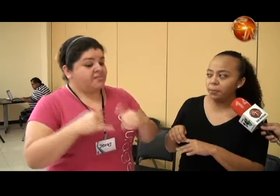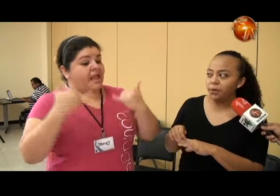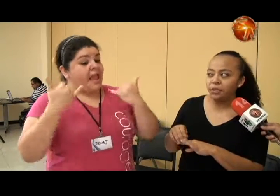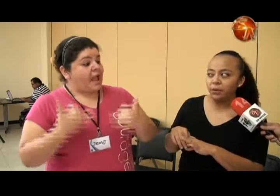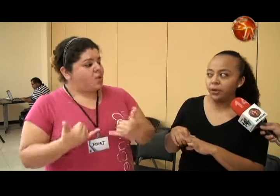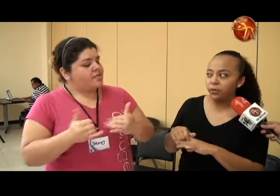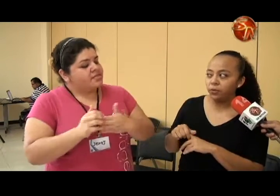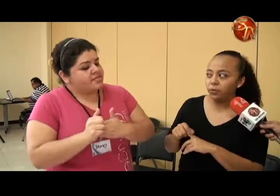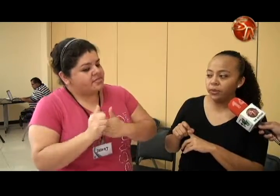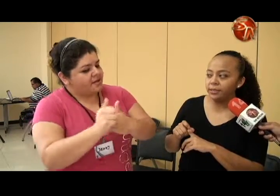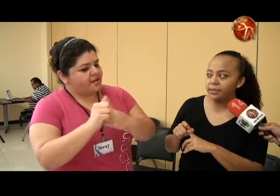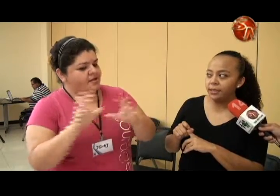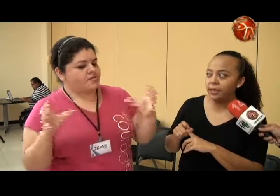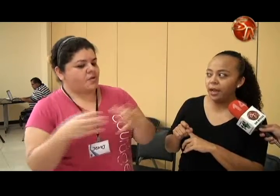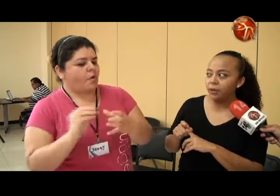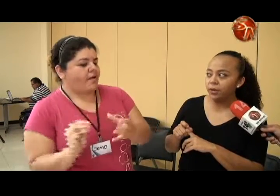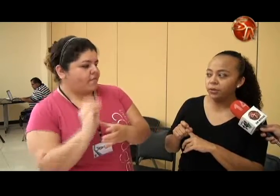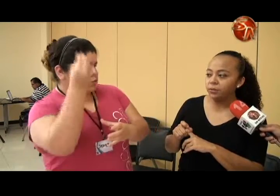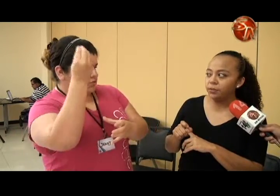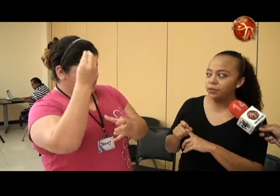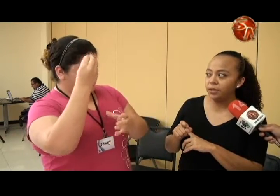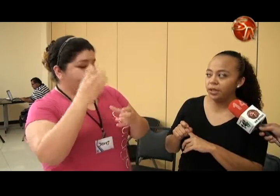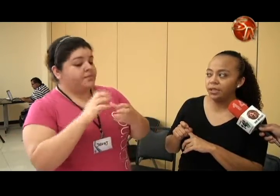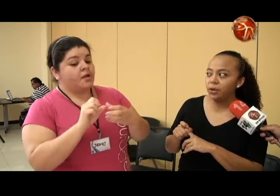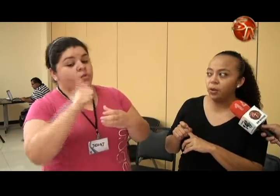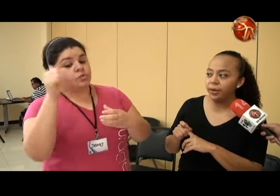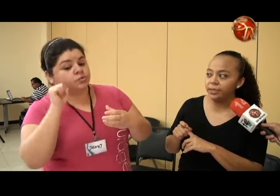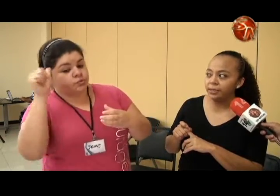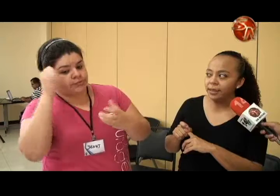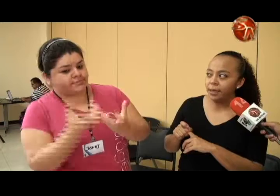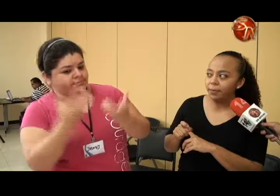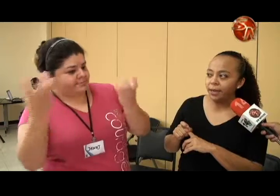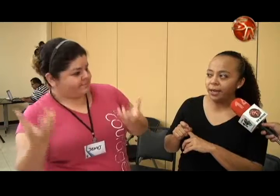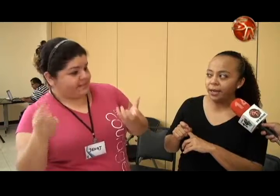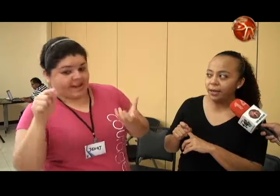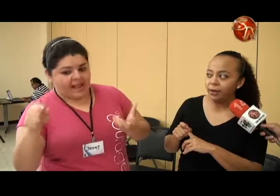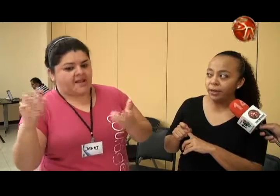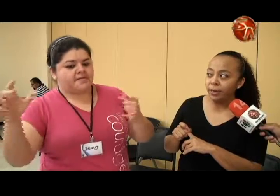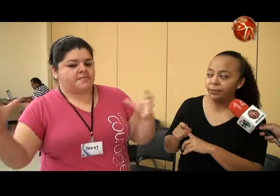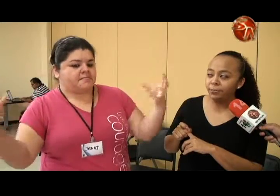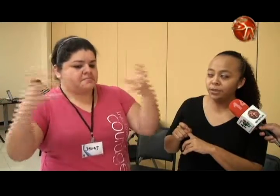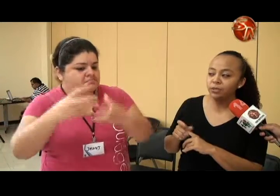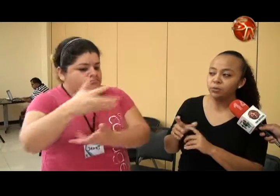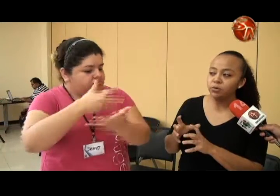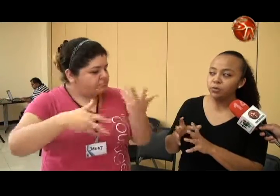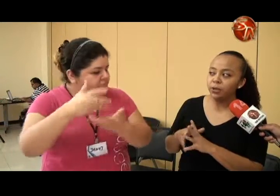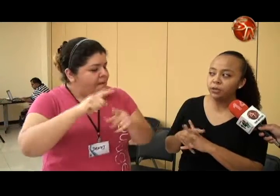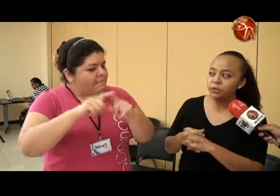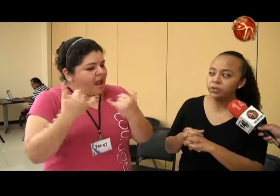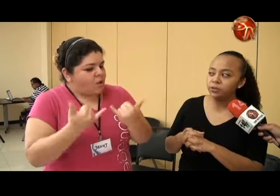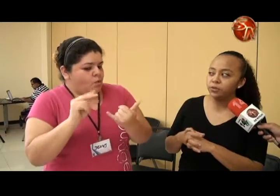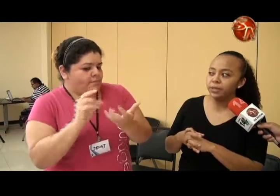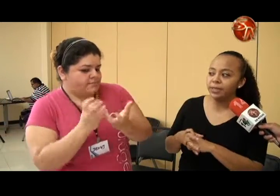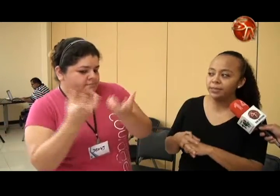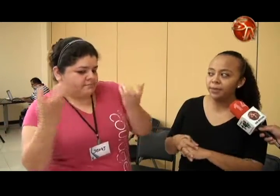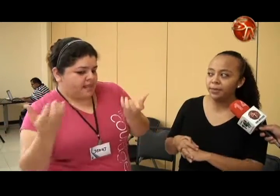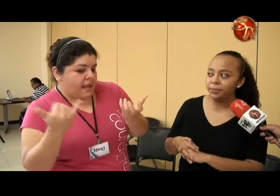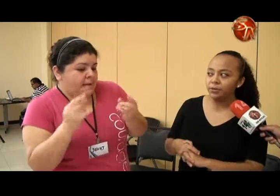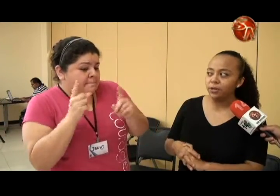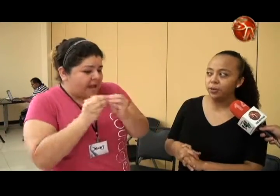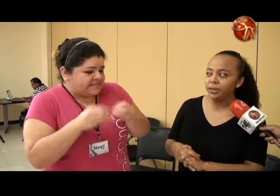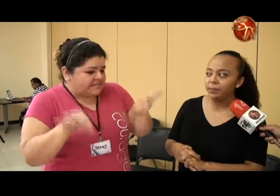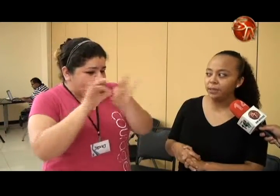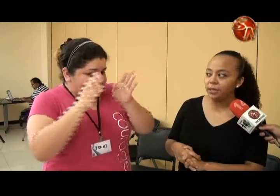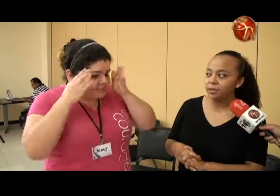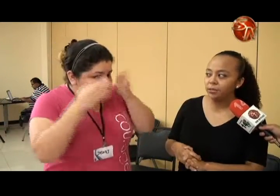muchísimo tiempo, pero ya ahora no existe. Ahora lo que somos son líderes jóvenes, somos un grupo de adultos que somos líderes